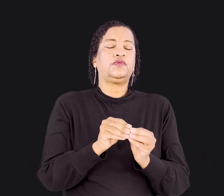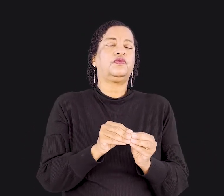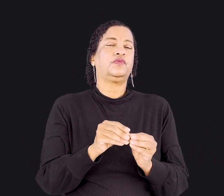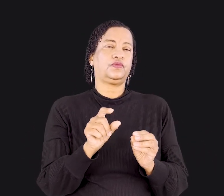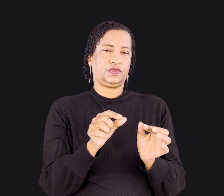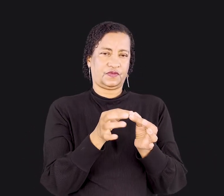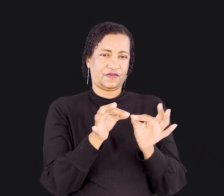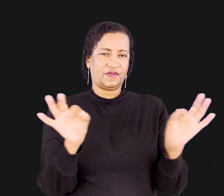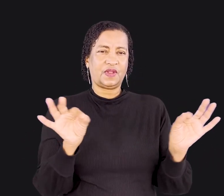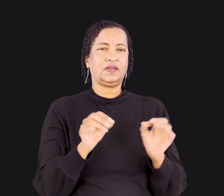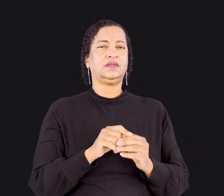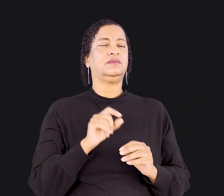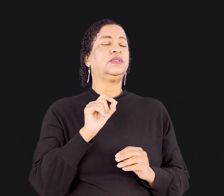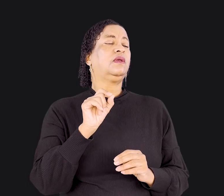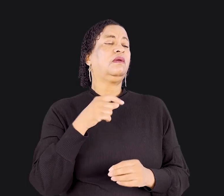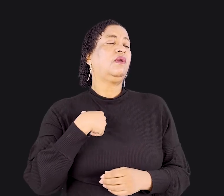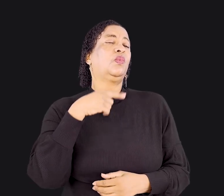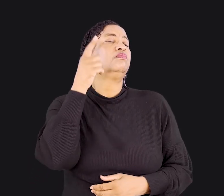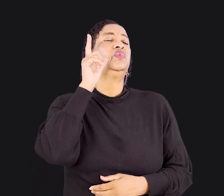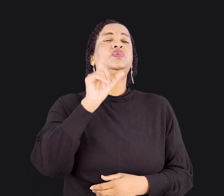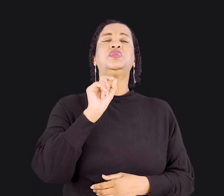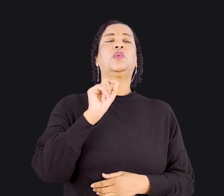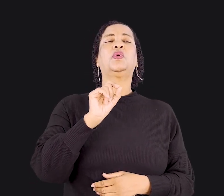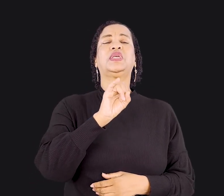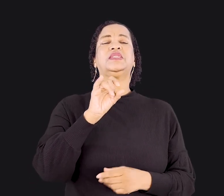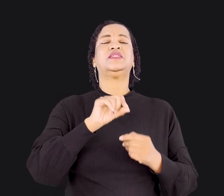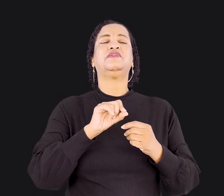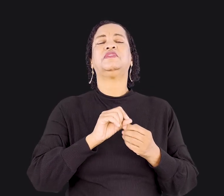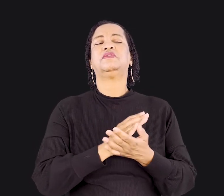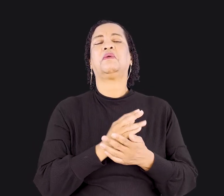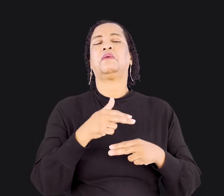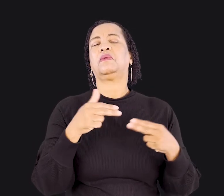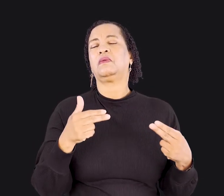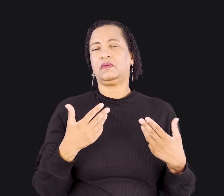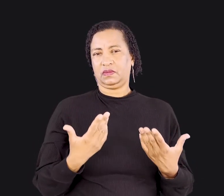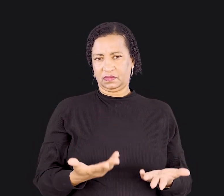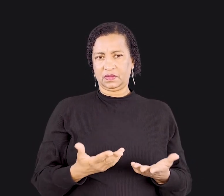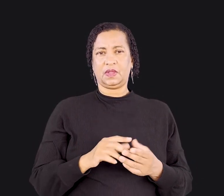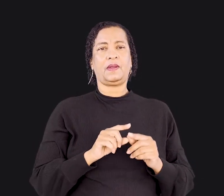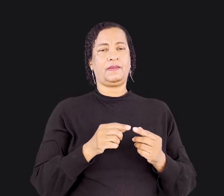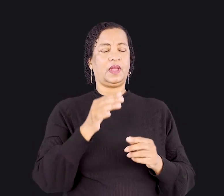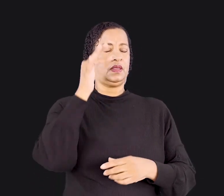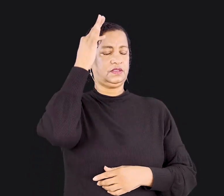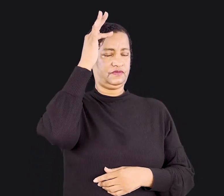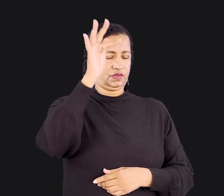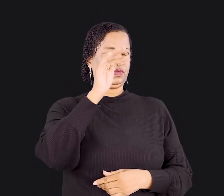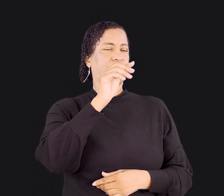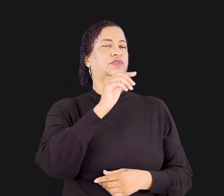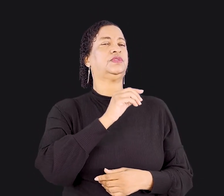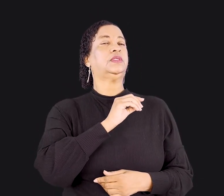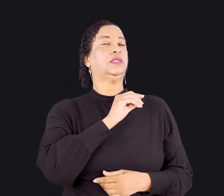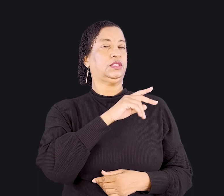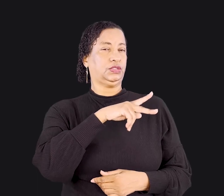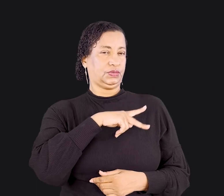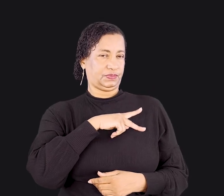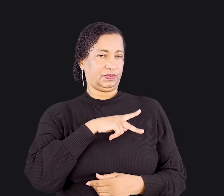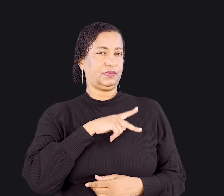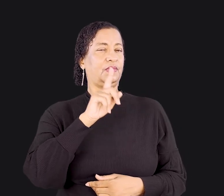aí, o que eu ganho, hein? O que eu ganho com isso? Mas a filosofia de Cristo e de Paulo, declarada nesta carta, pode ser